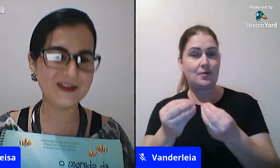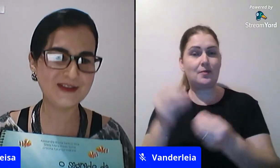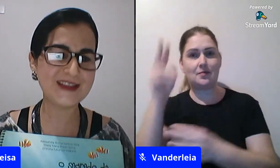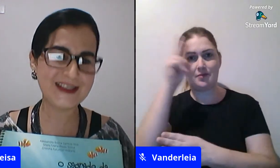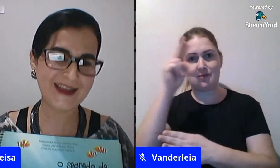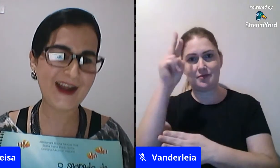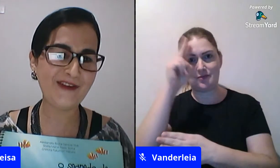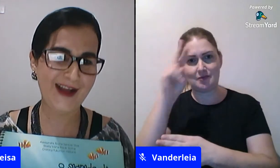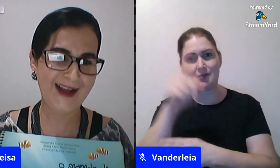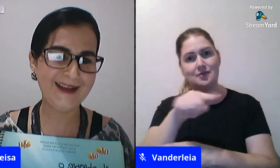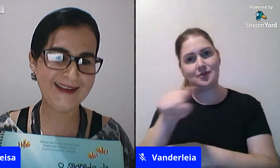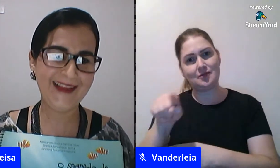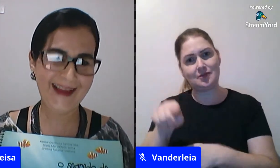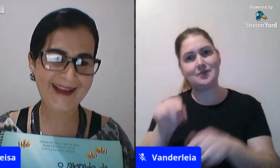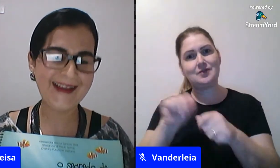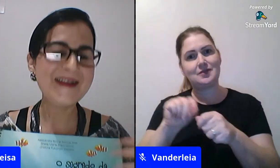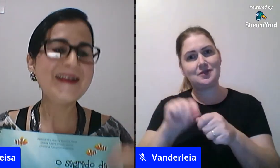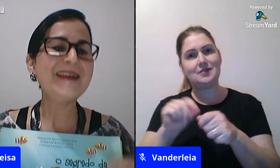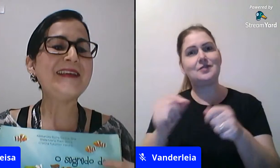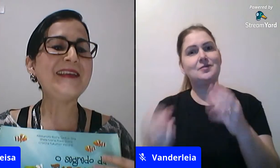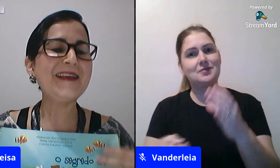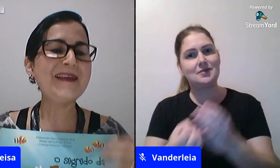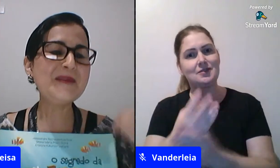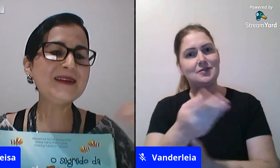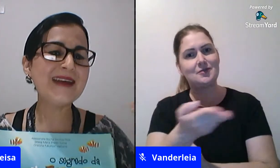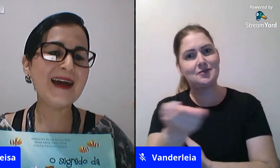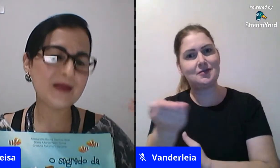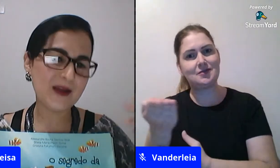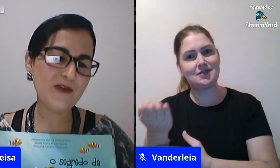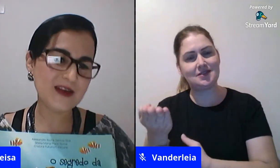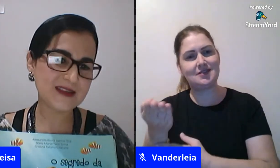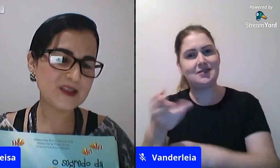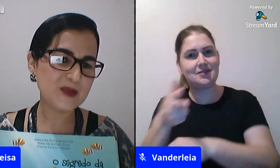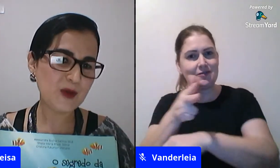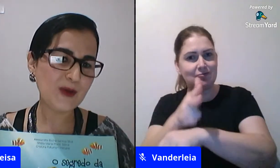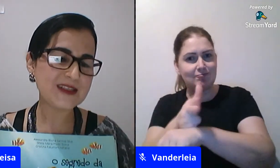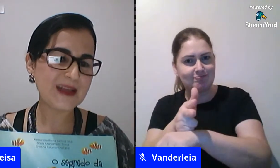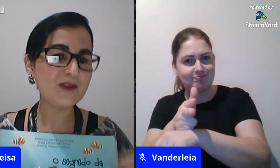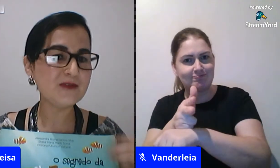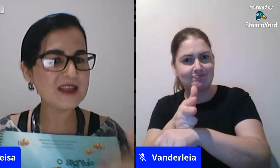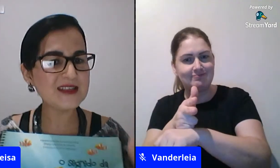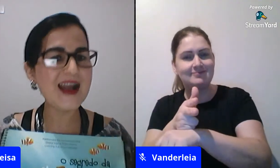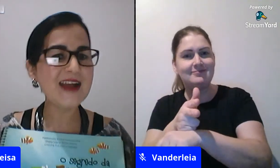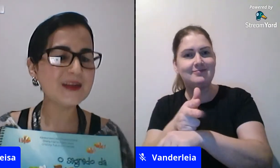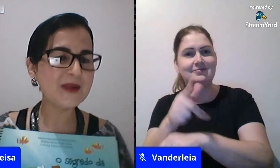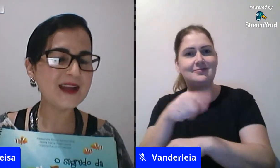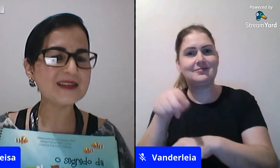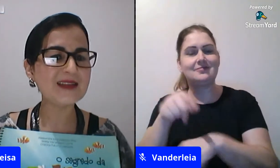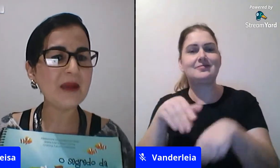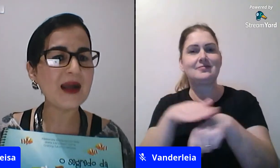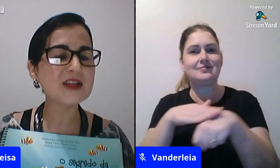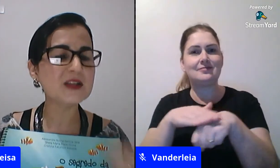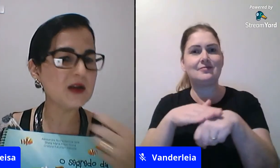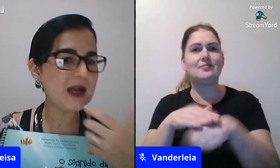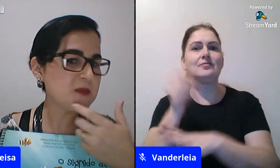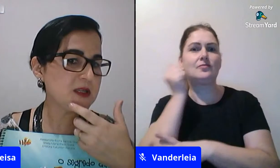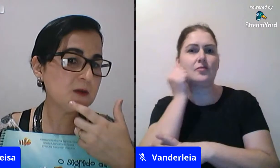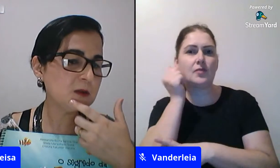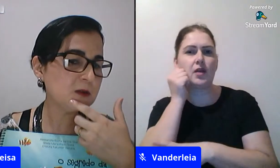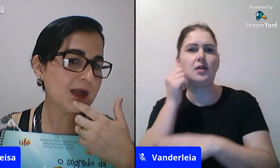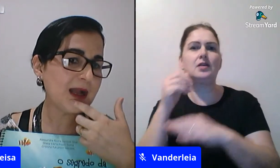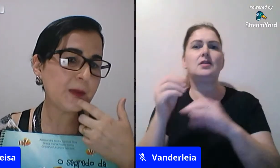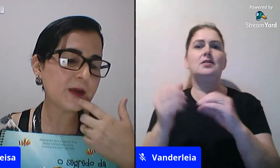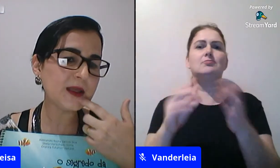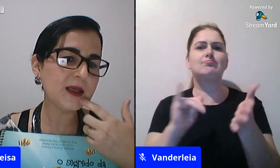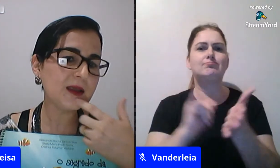com o fantoche de vocês e gravar né e mandar conversa com as mães pelo WhatsApp o vocês acham trabalhar essa temática as